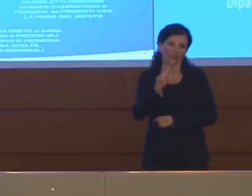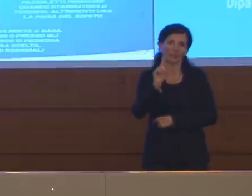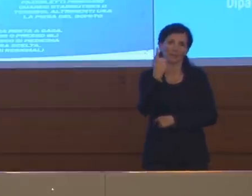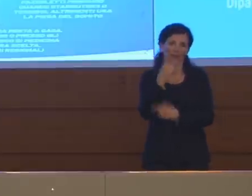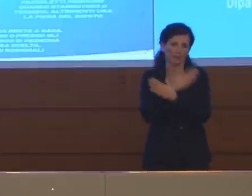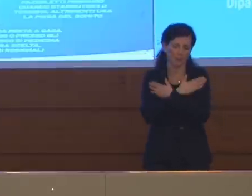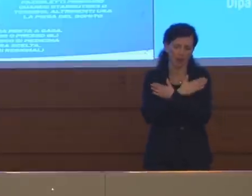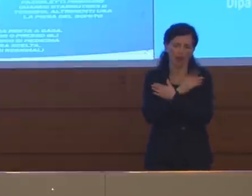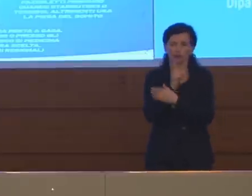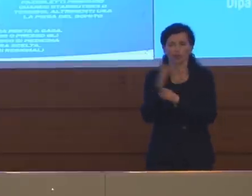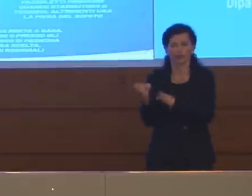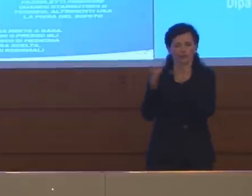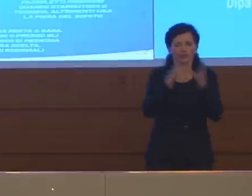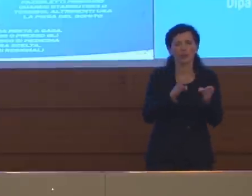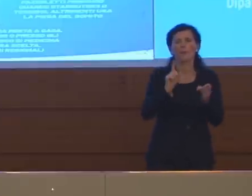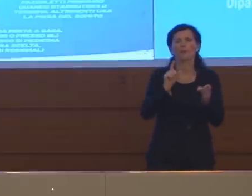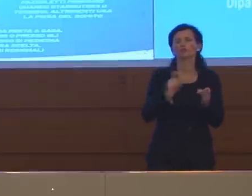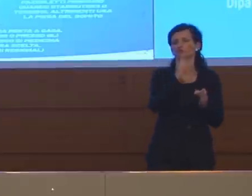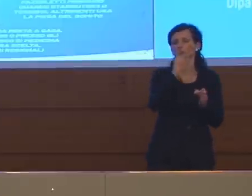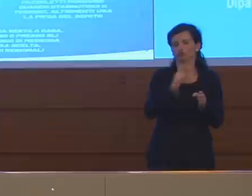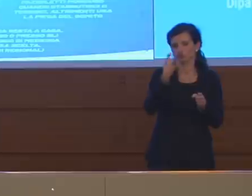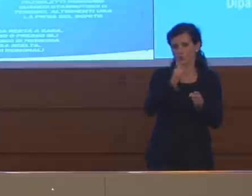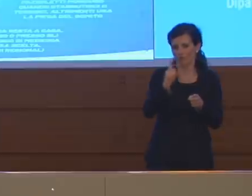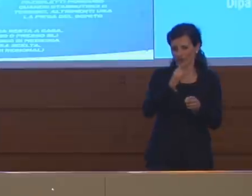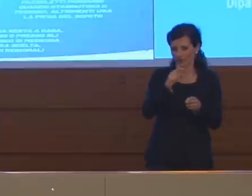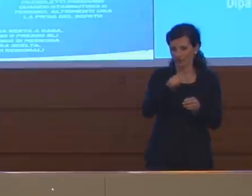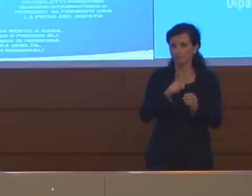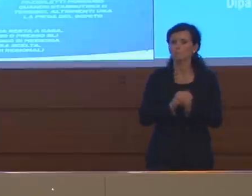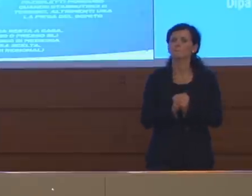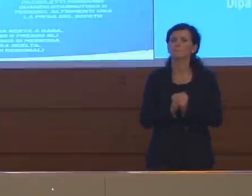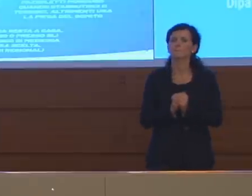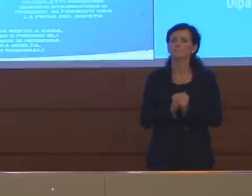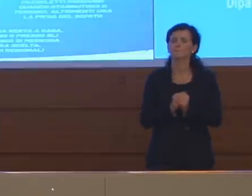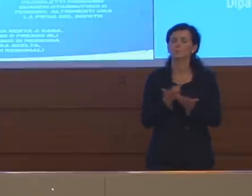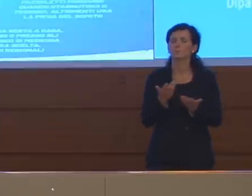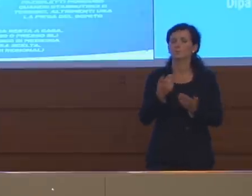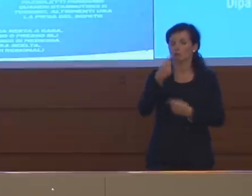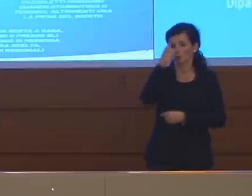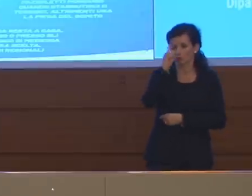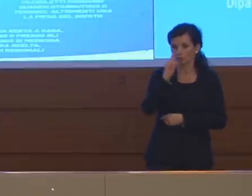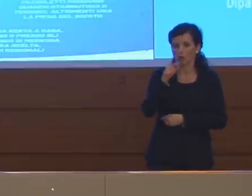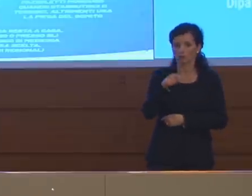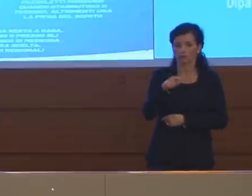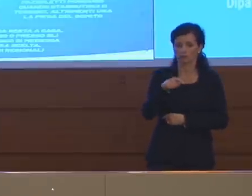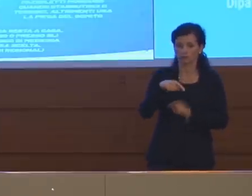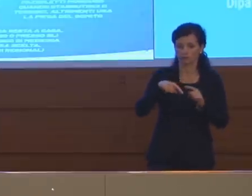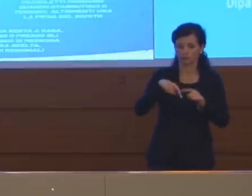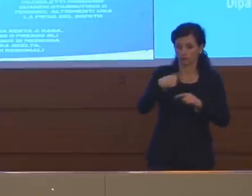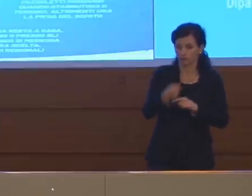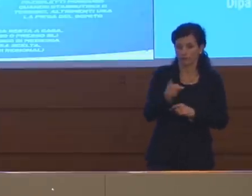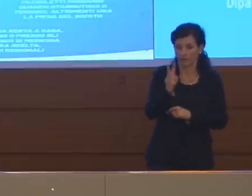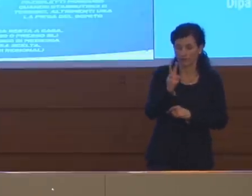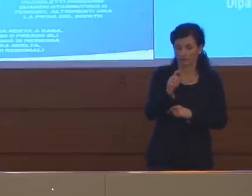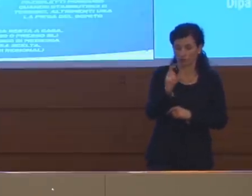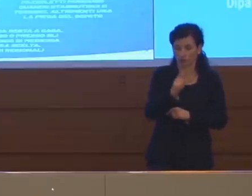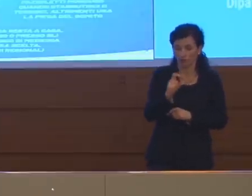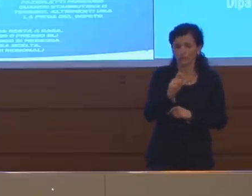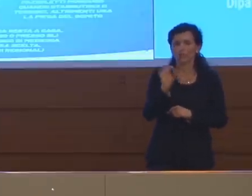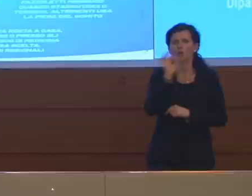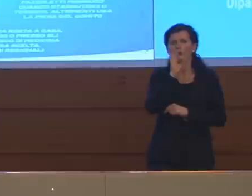abbiamo concordato di, non so se già questo riusciremo, magari quello successivo possiamo organizzare magari un